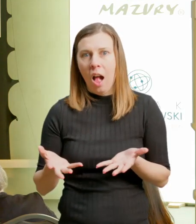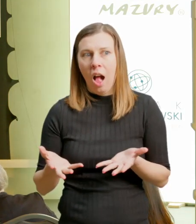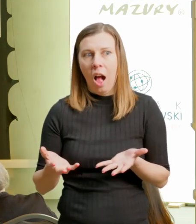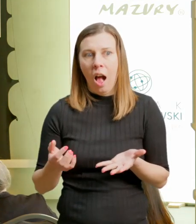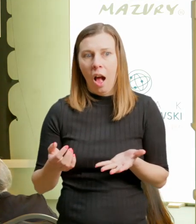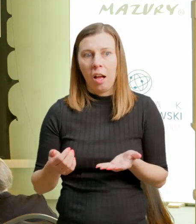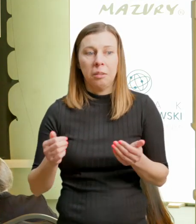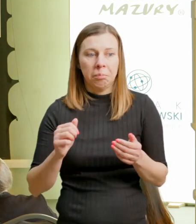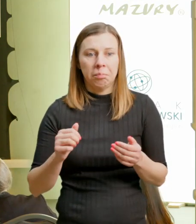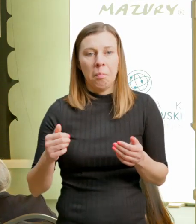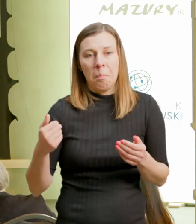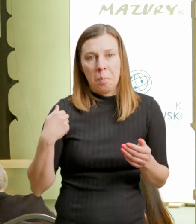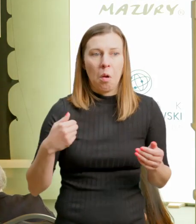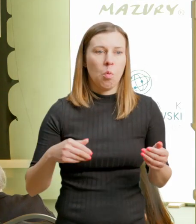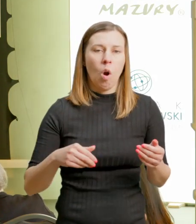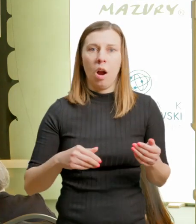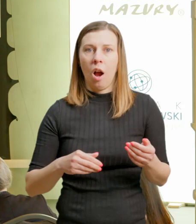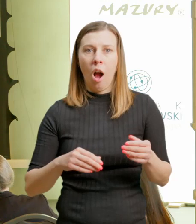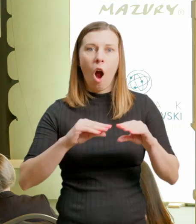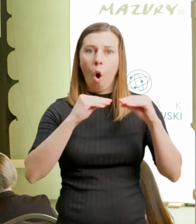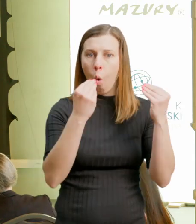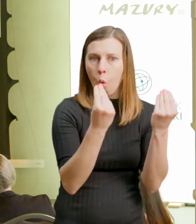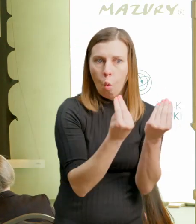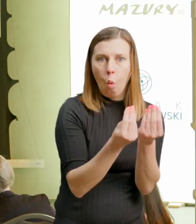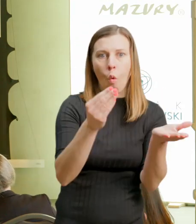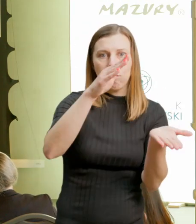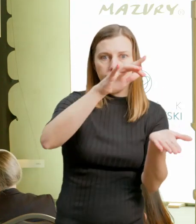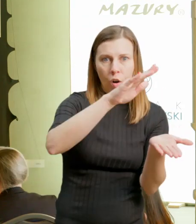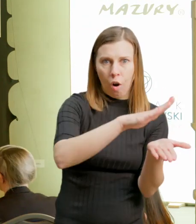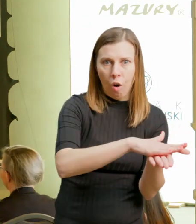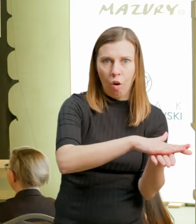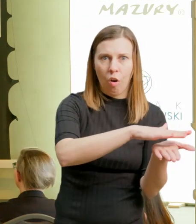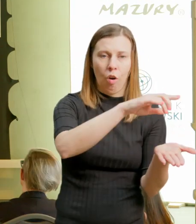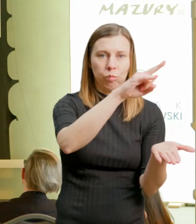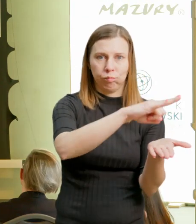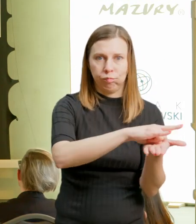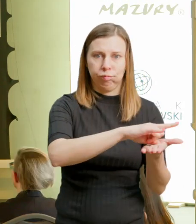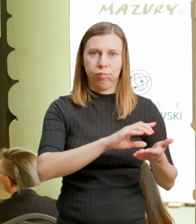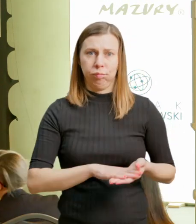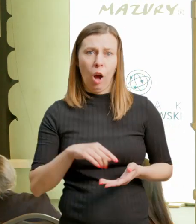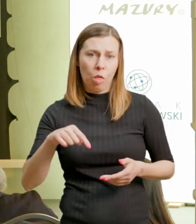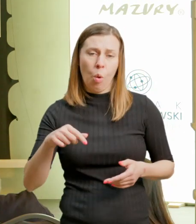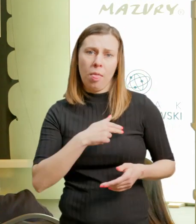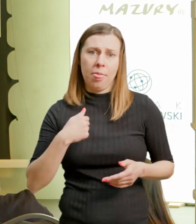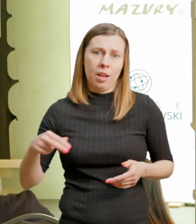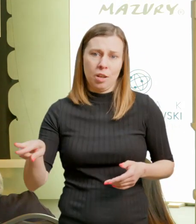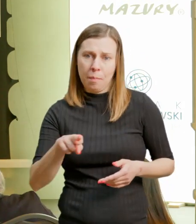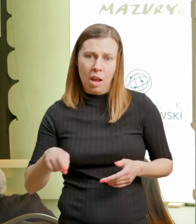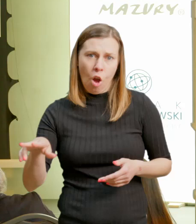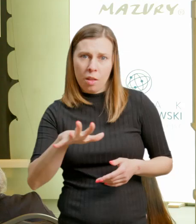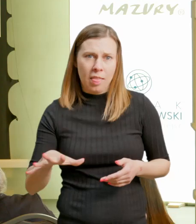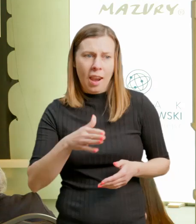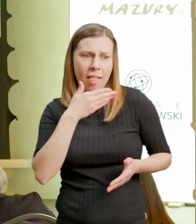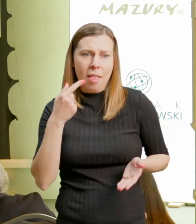lądowania UFO. No my nie mamy tutaj w naszym terenie na razie, ale zawsze jest